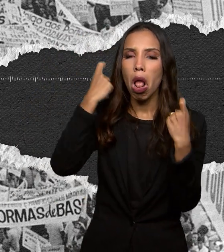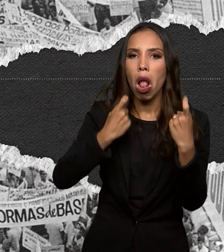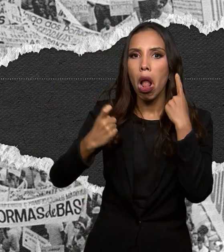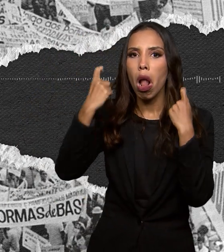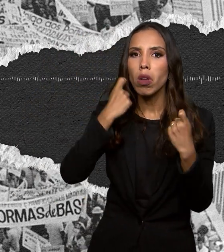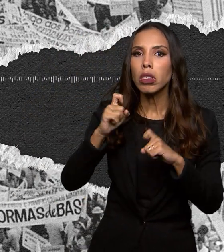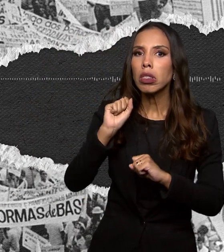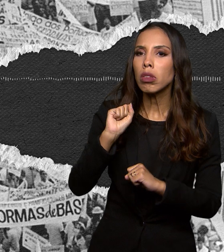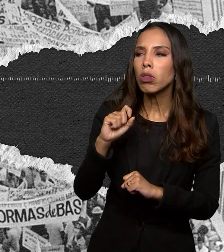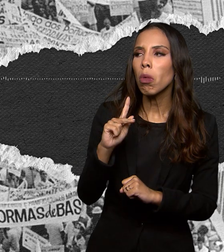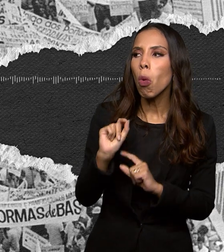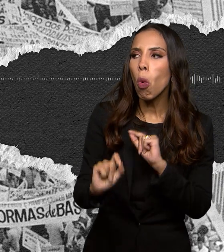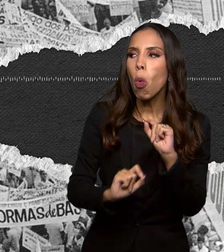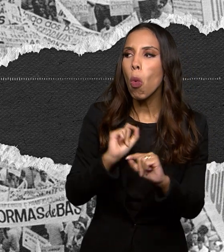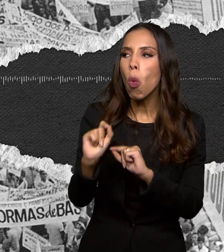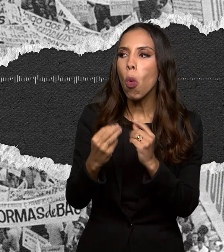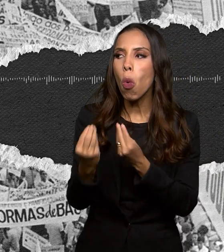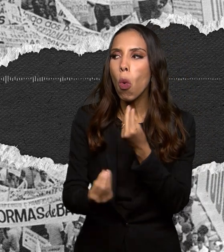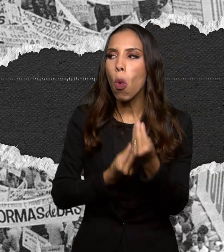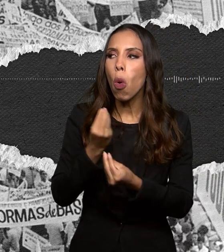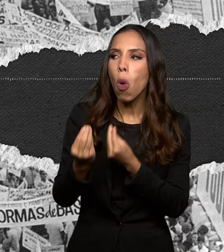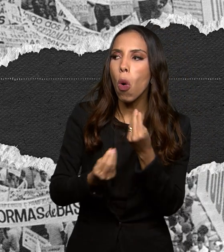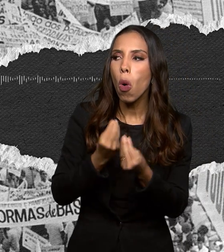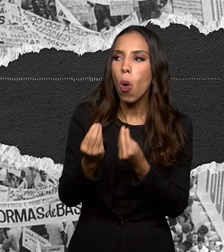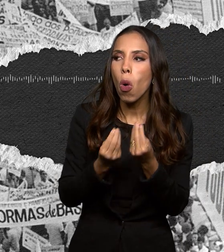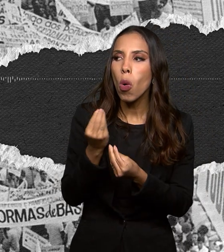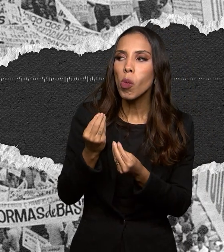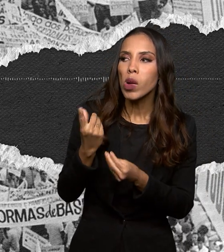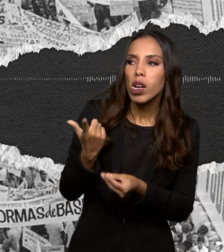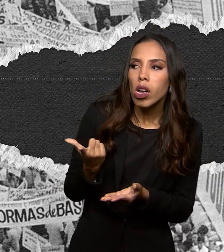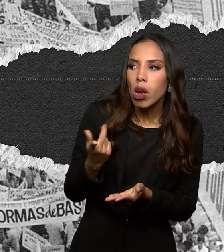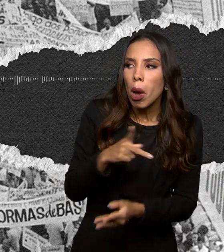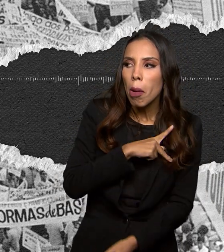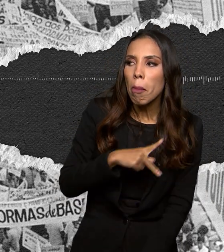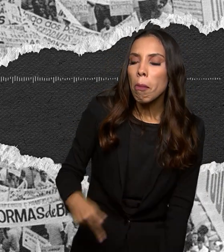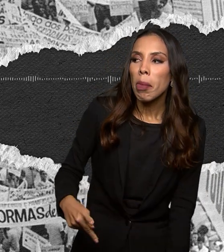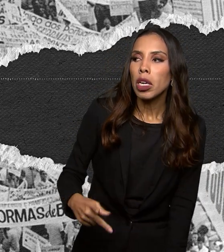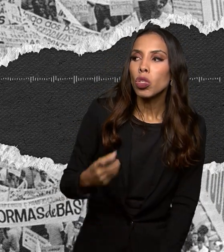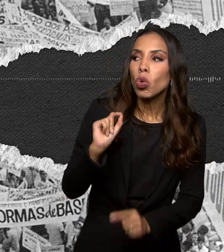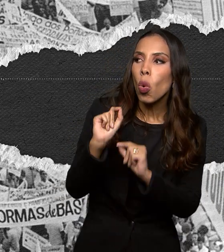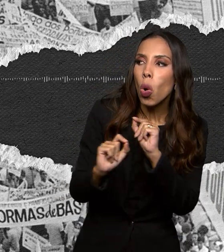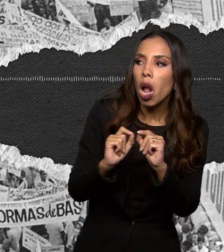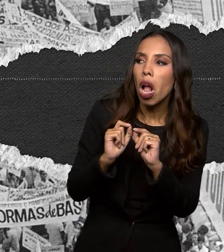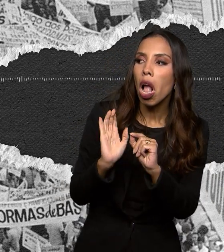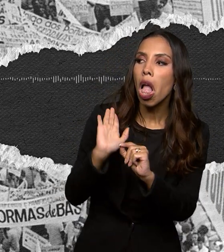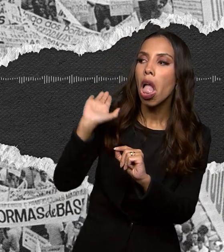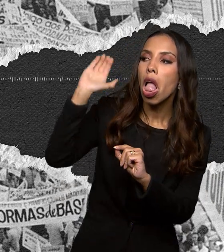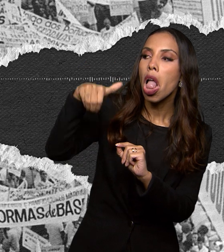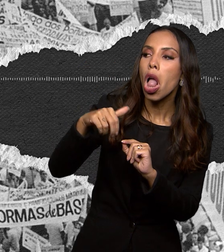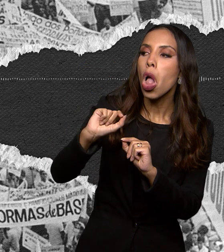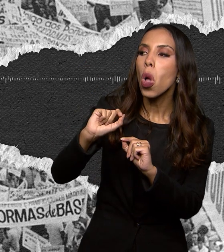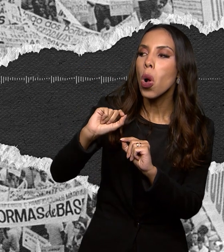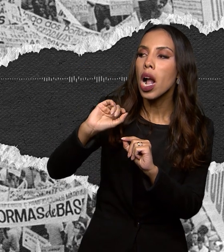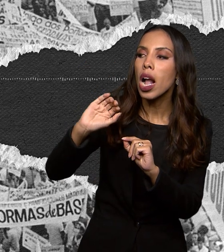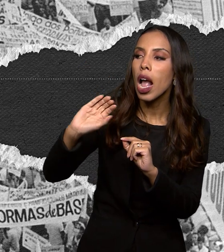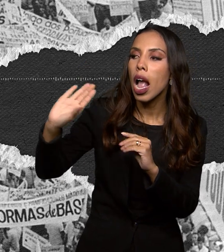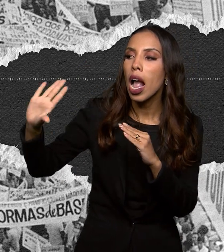com uma ofensiva extralegal do presidente da república através de emenda constitucional considerada de todo